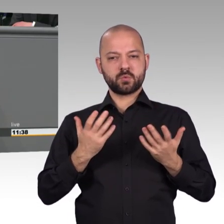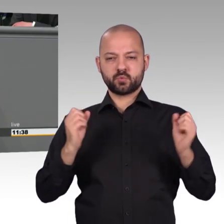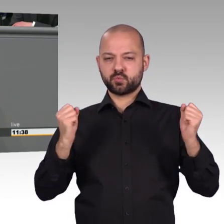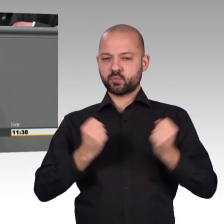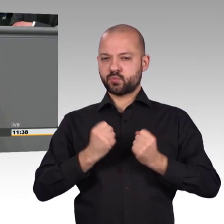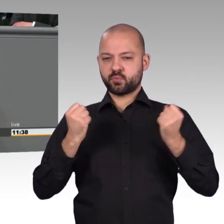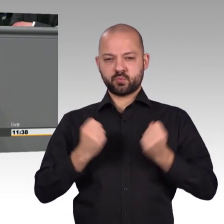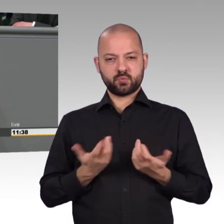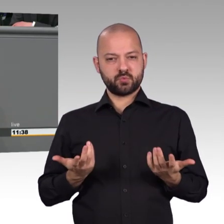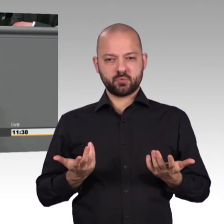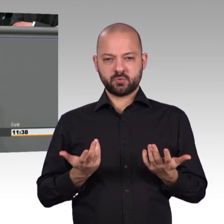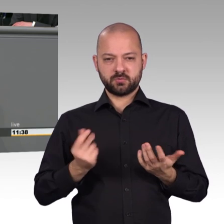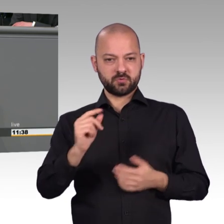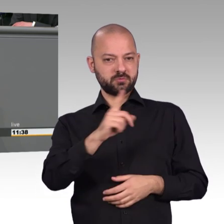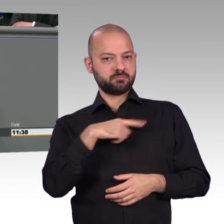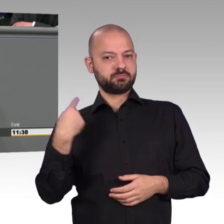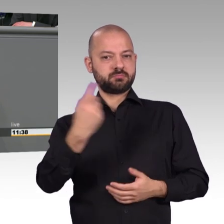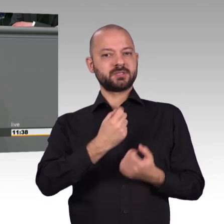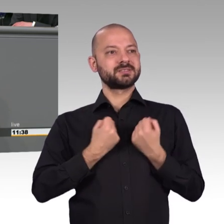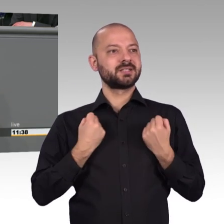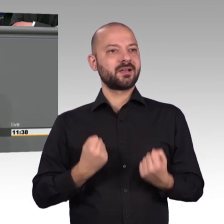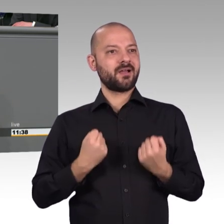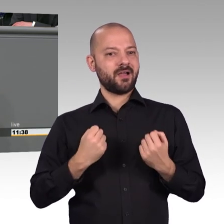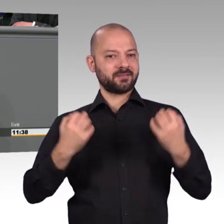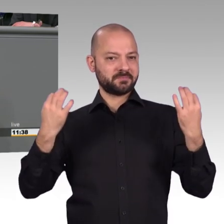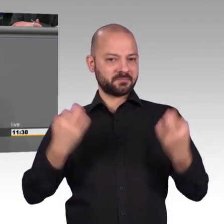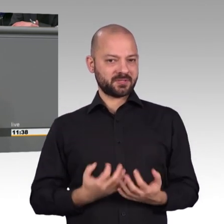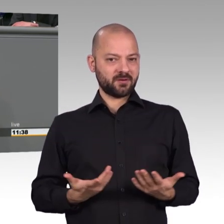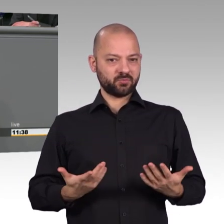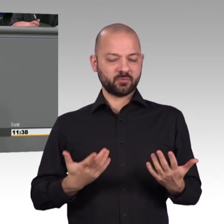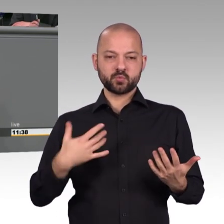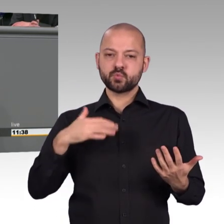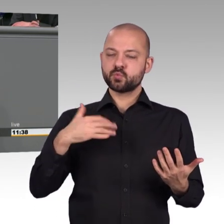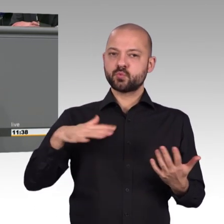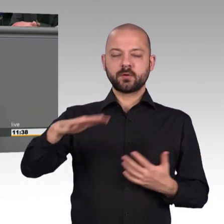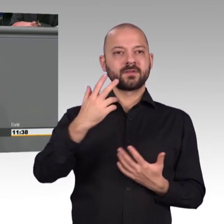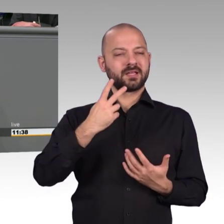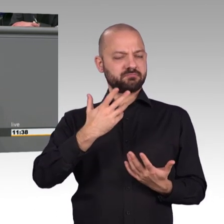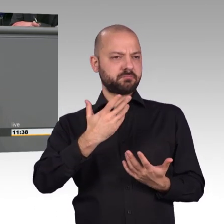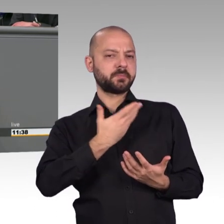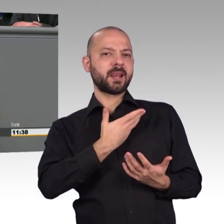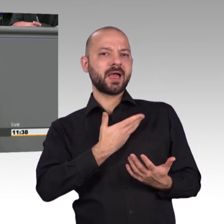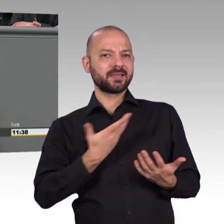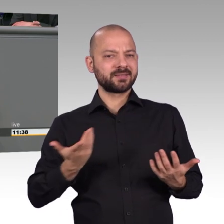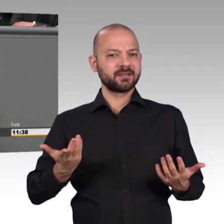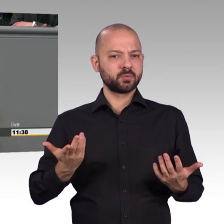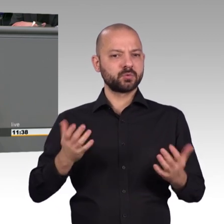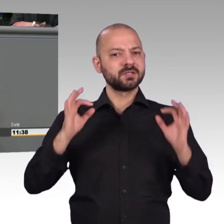FDP. Wir wünschen uns auch mehr staatliche Förderung anwenderfreundlicher Verschlüsselungssoftware,